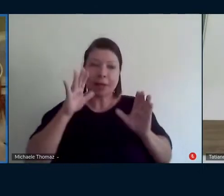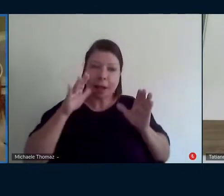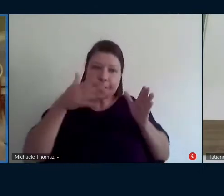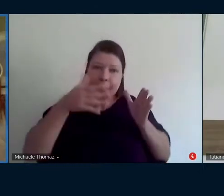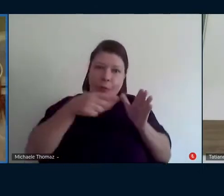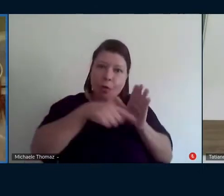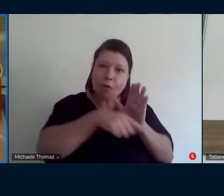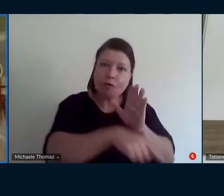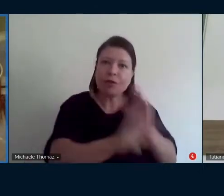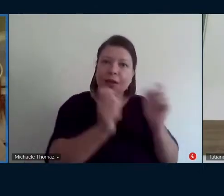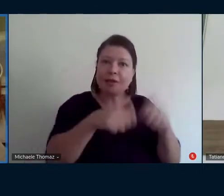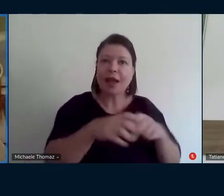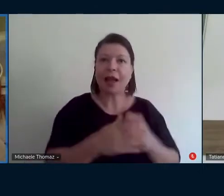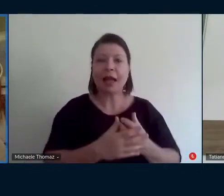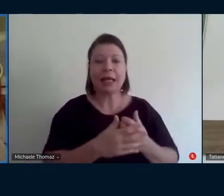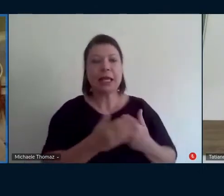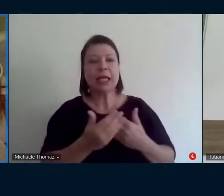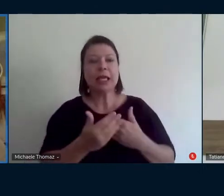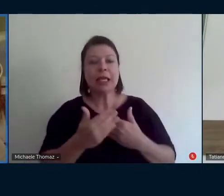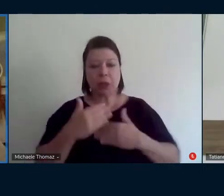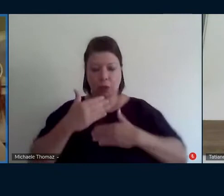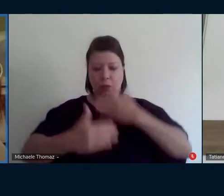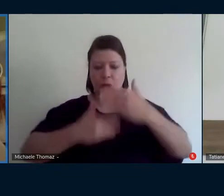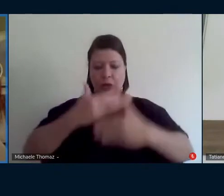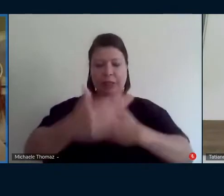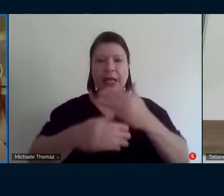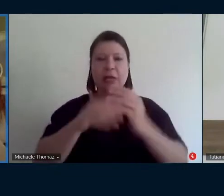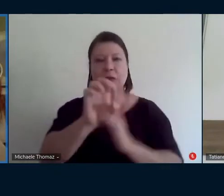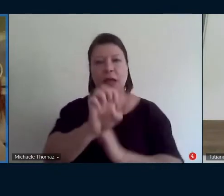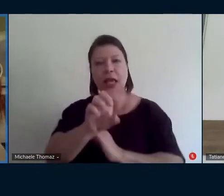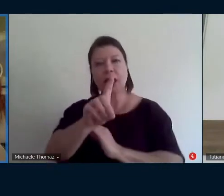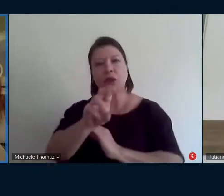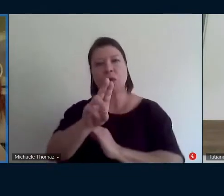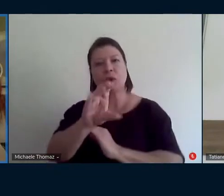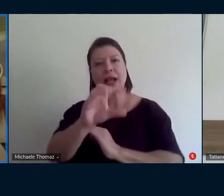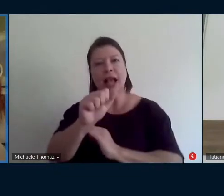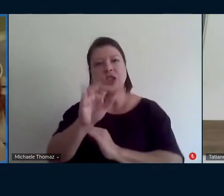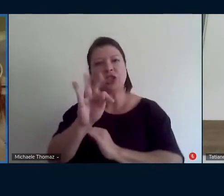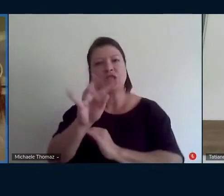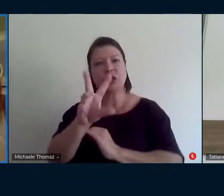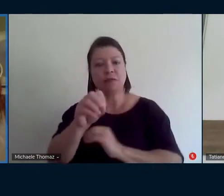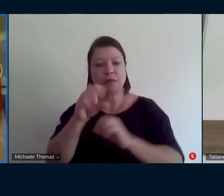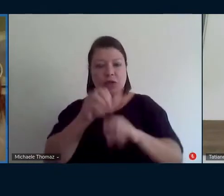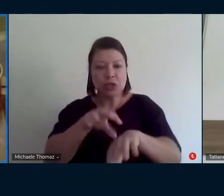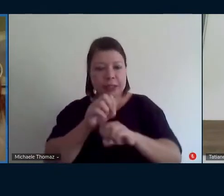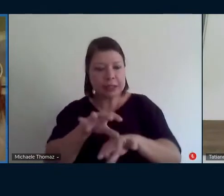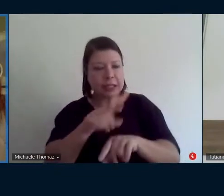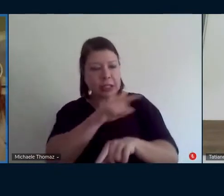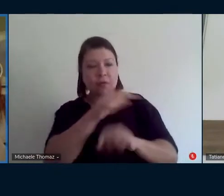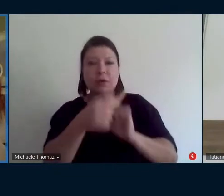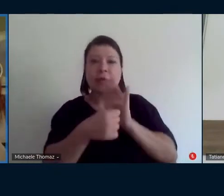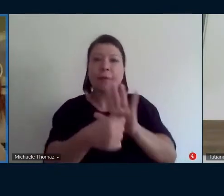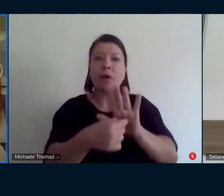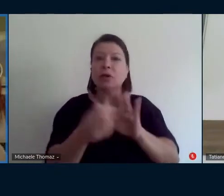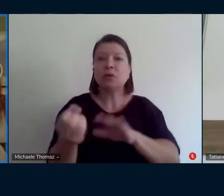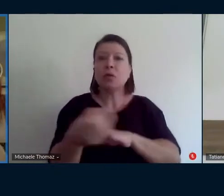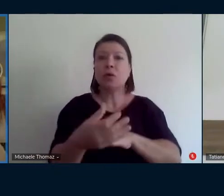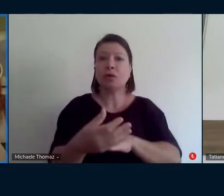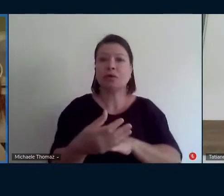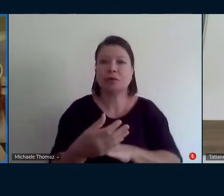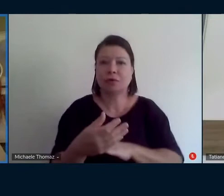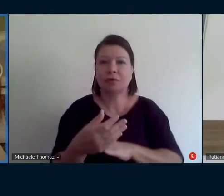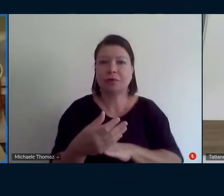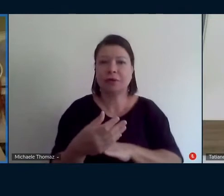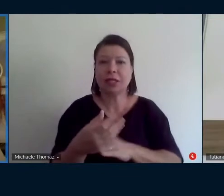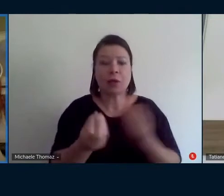discussão do processo educativo visto por essa teoria né e a transformação que isso pode